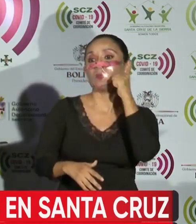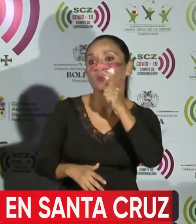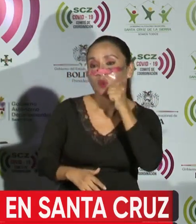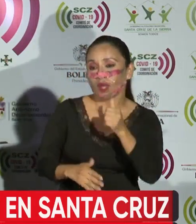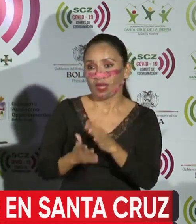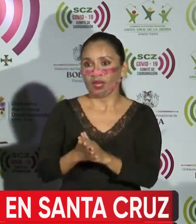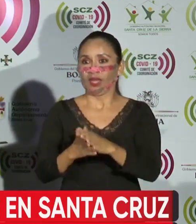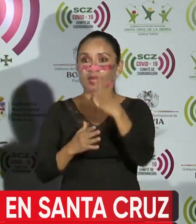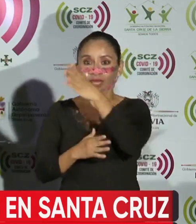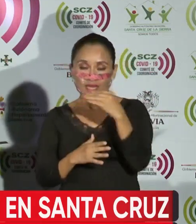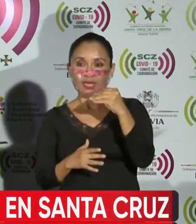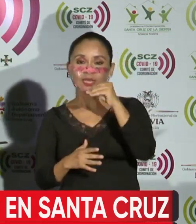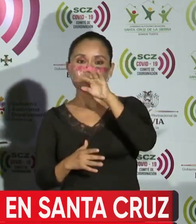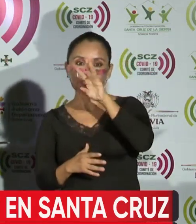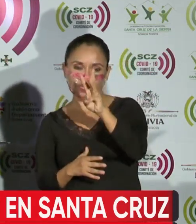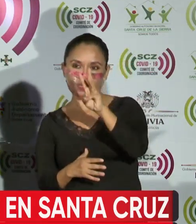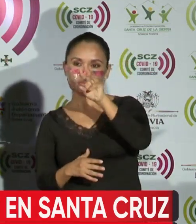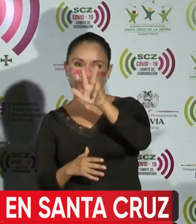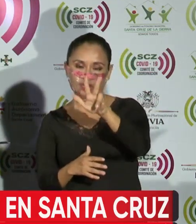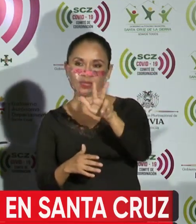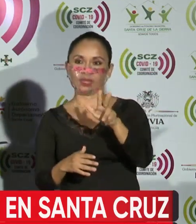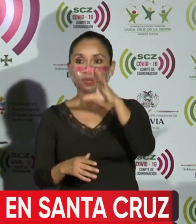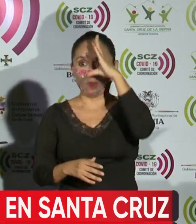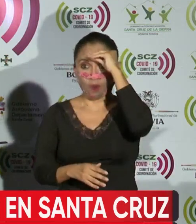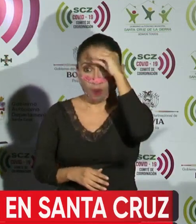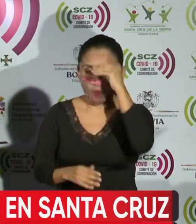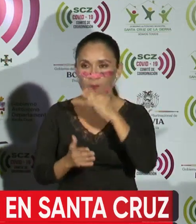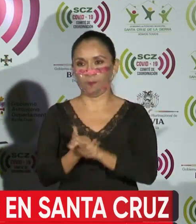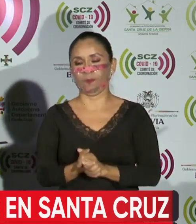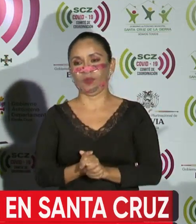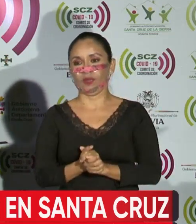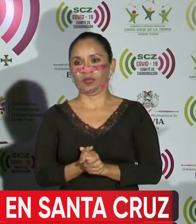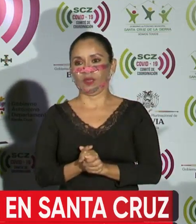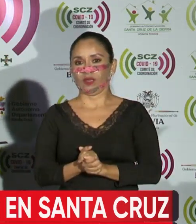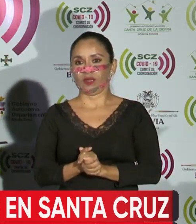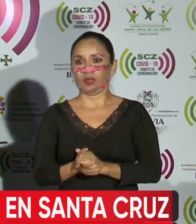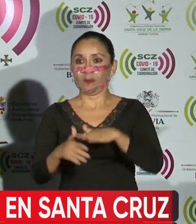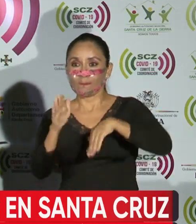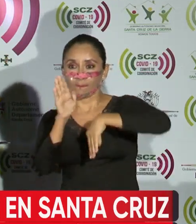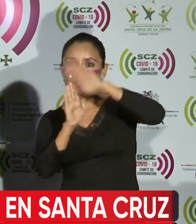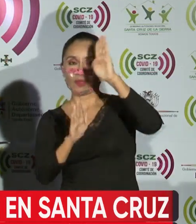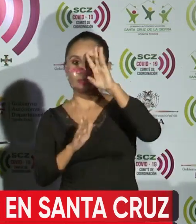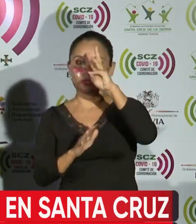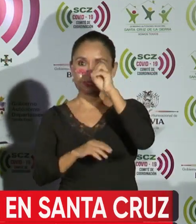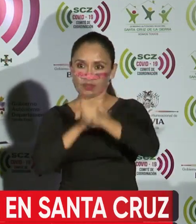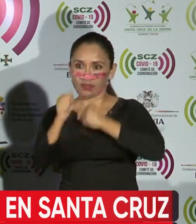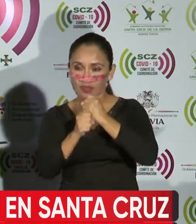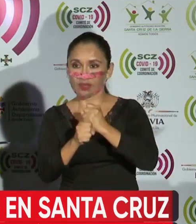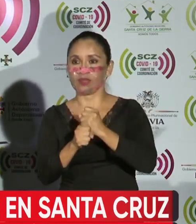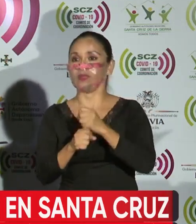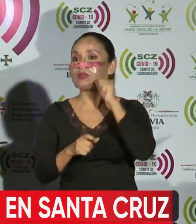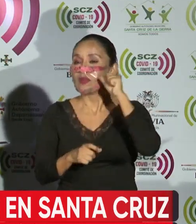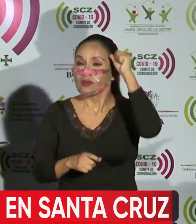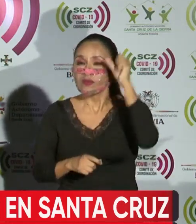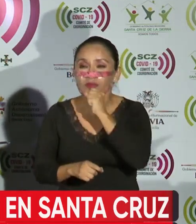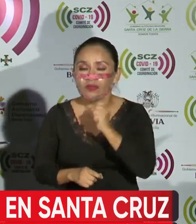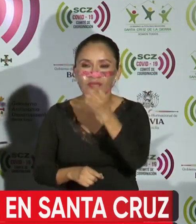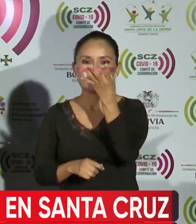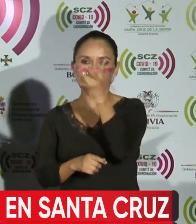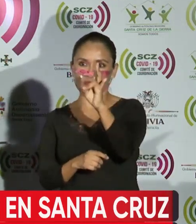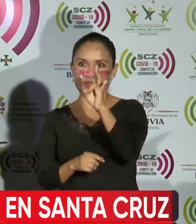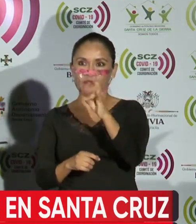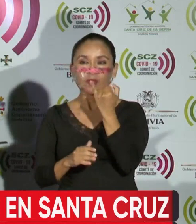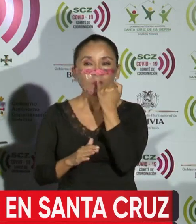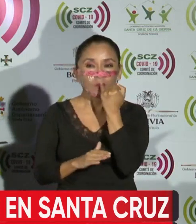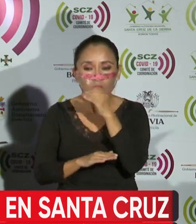femenino y 63 de sexo masculino. Mayores de 60 años, 17, y menores